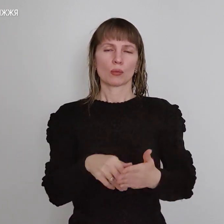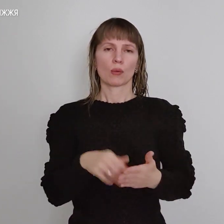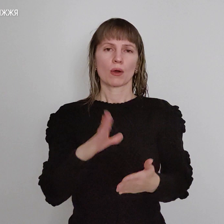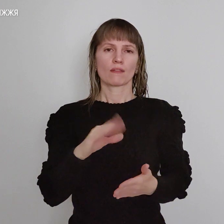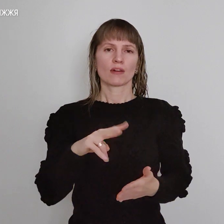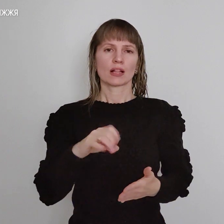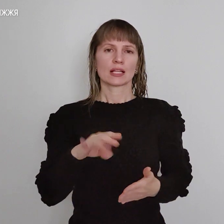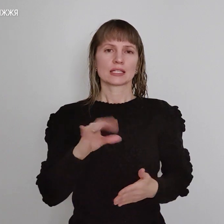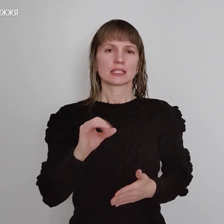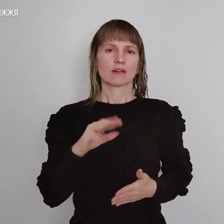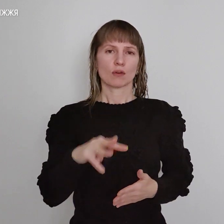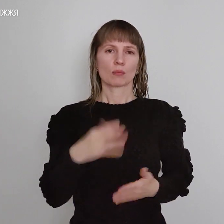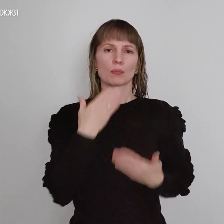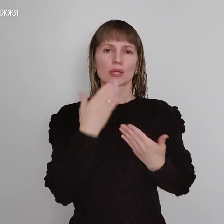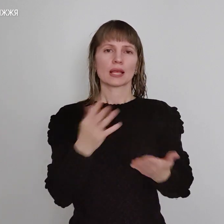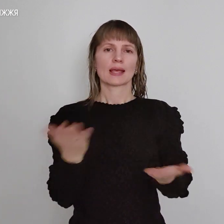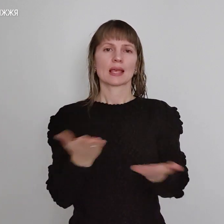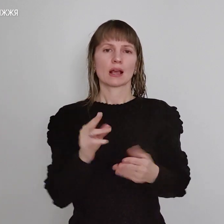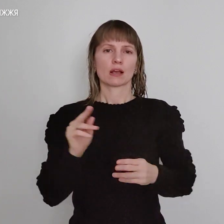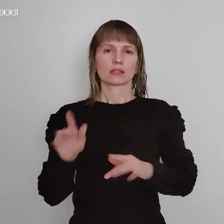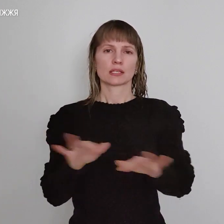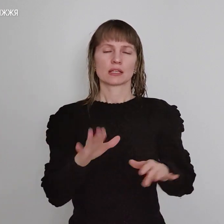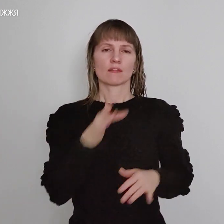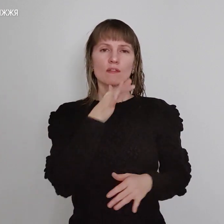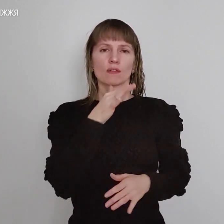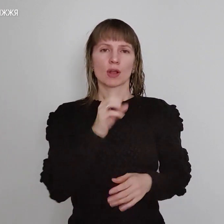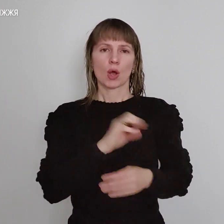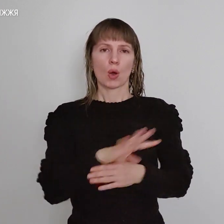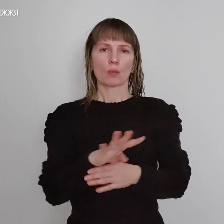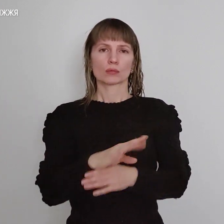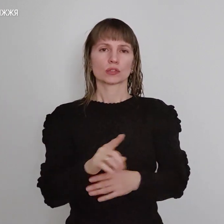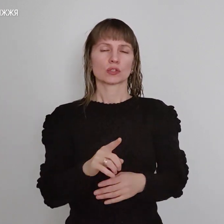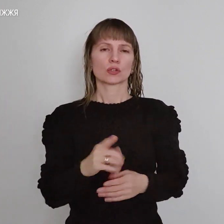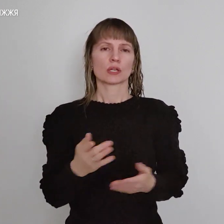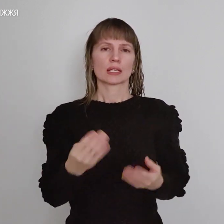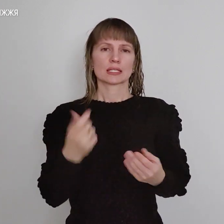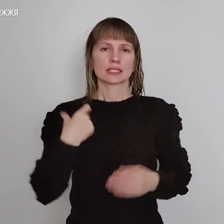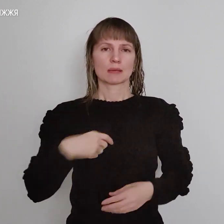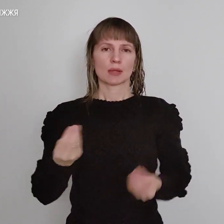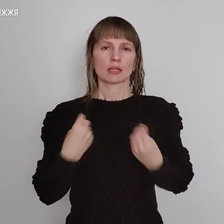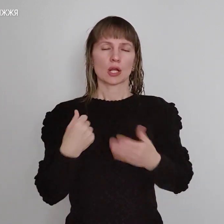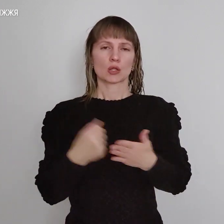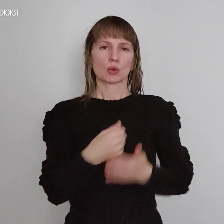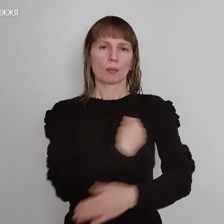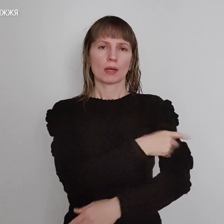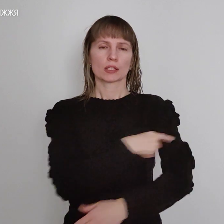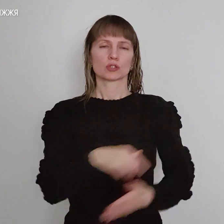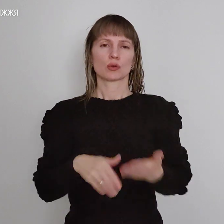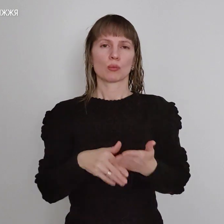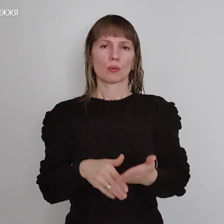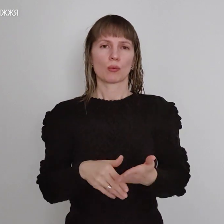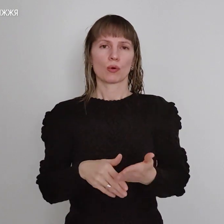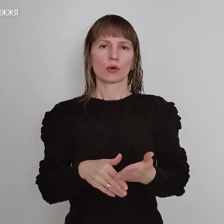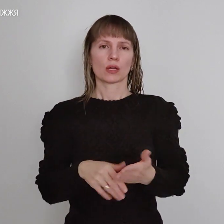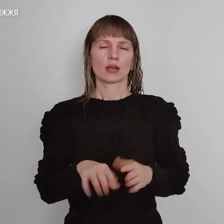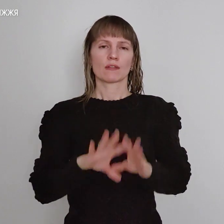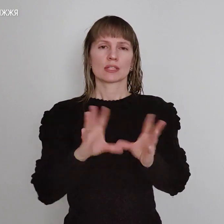запитали одного, як діяти під час обстрілу та як собі надати домедичну допомогу. Загалі, як уважаю, в